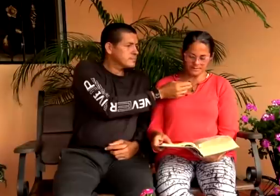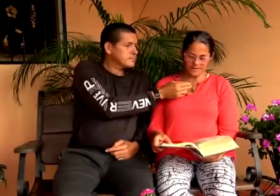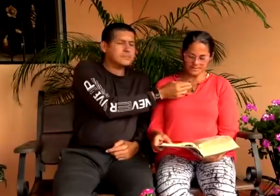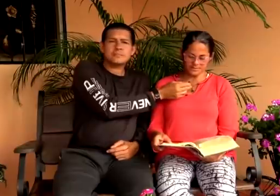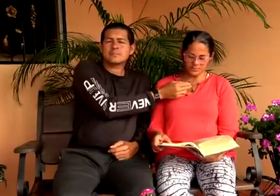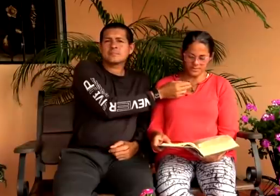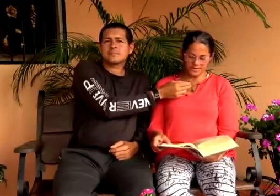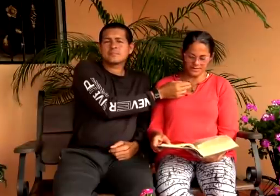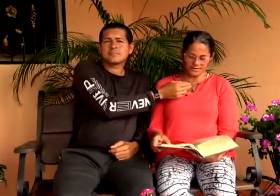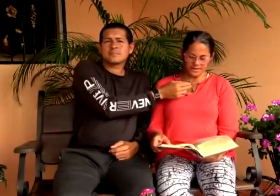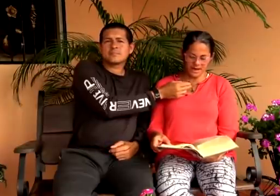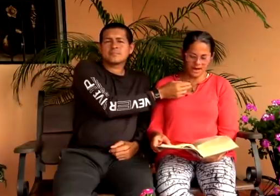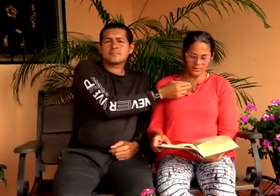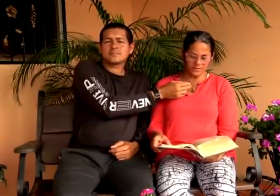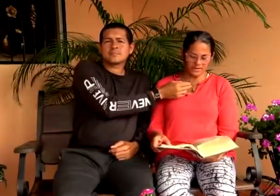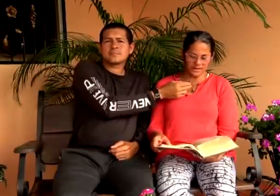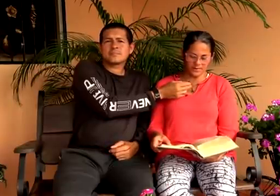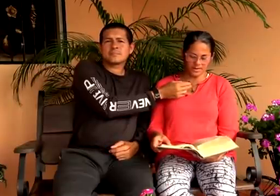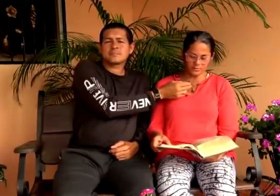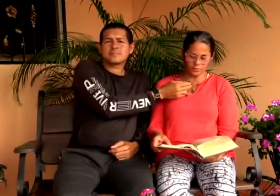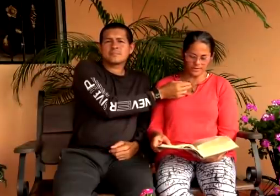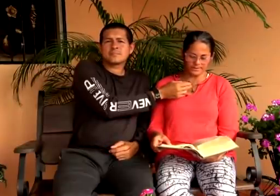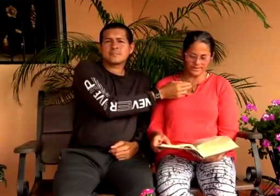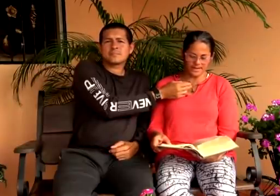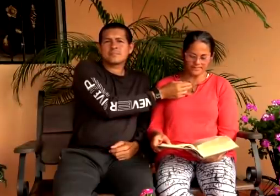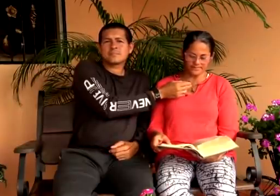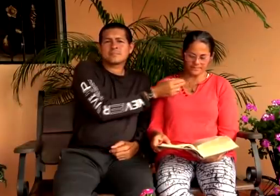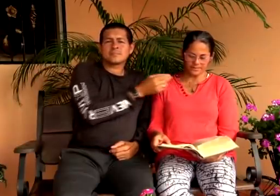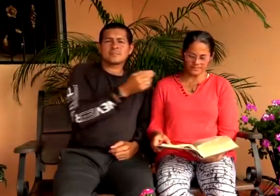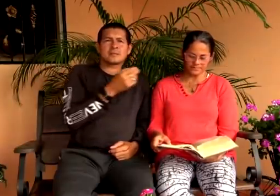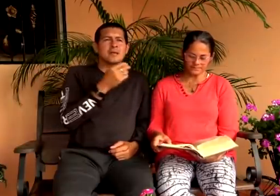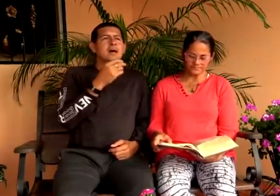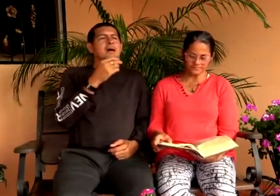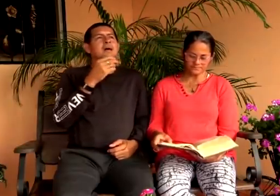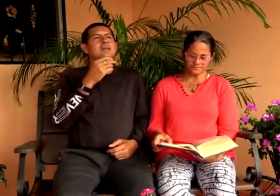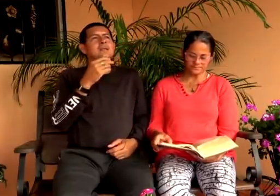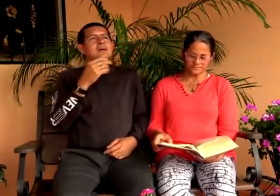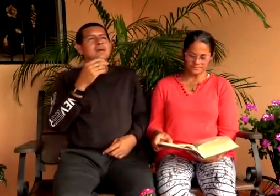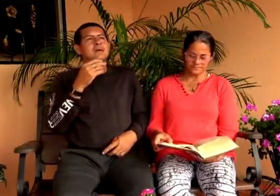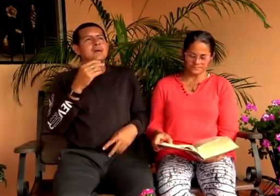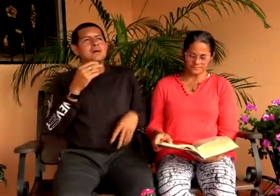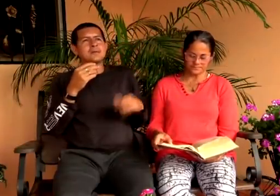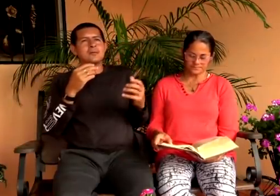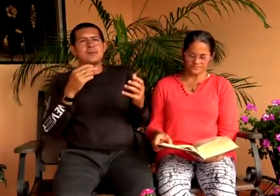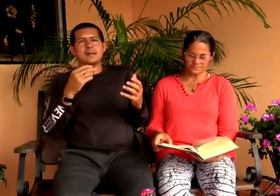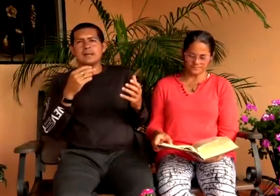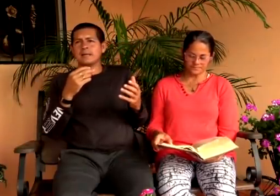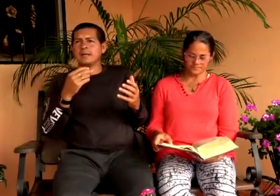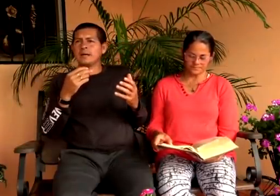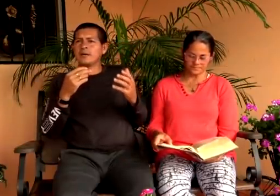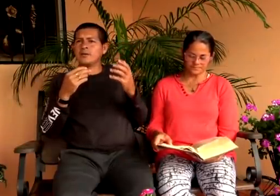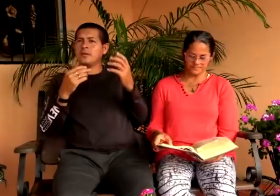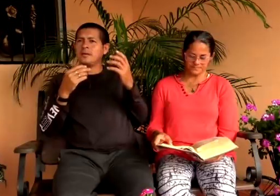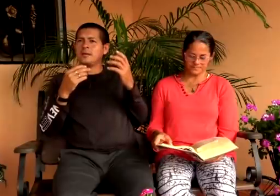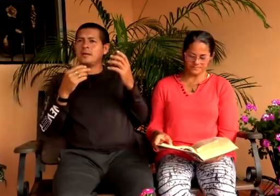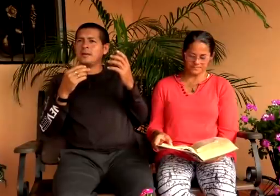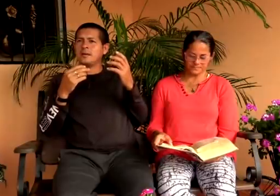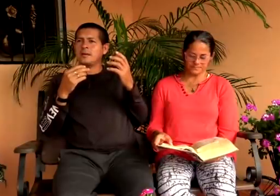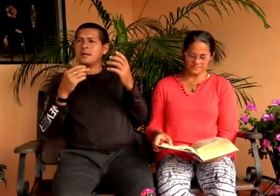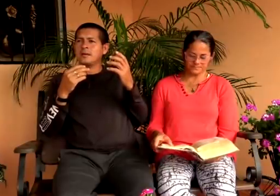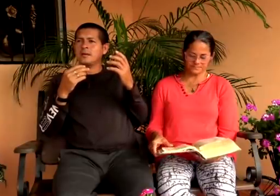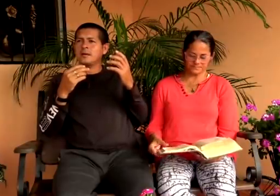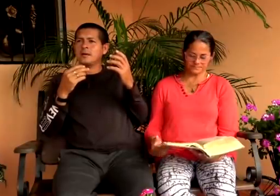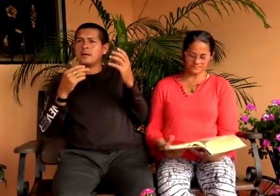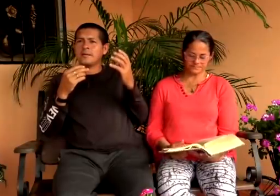grande ha sido mi alegría al oír alabar tu verdad grande ha sido mi alegría al oír